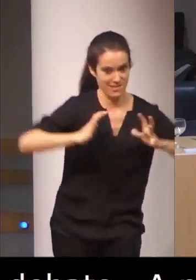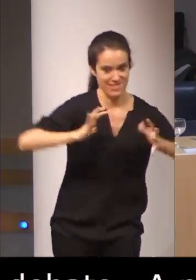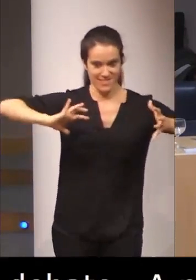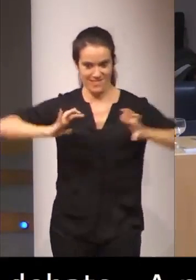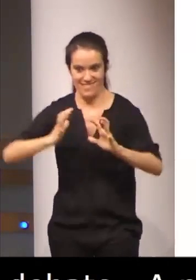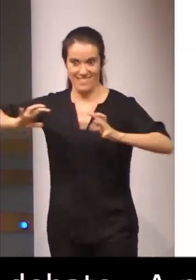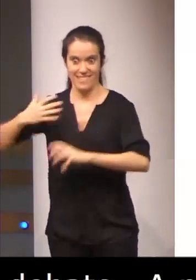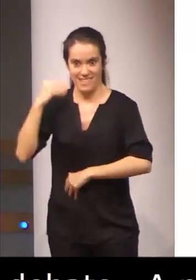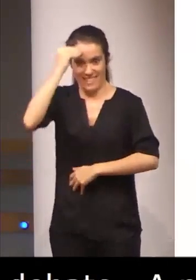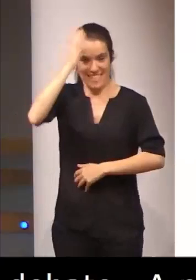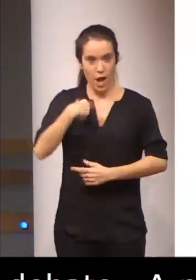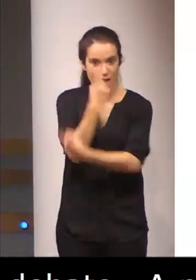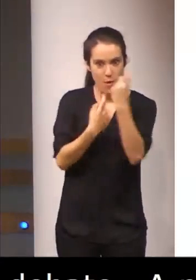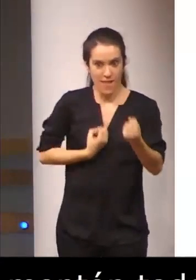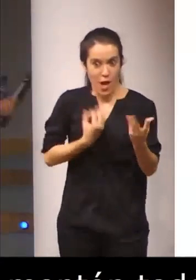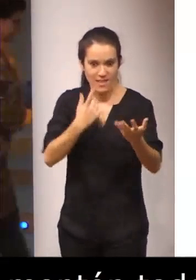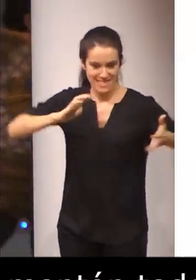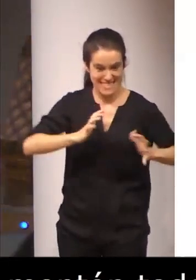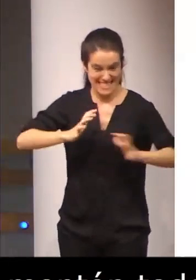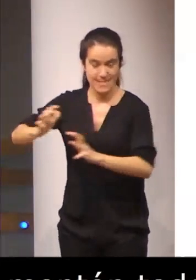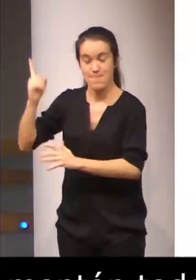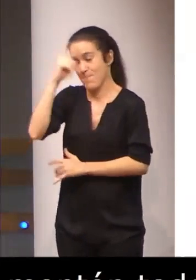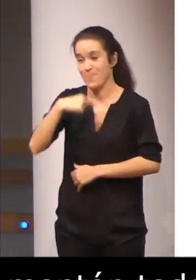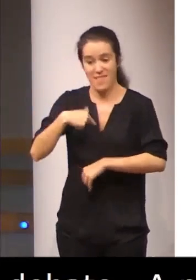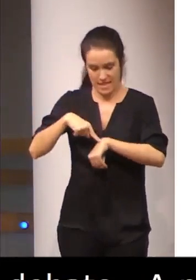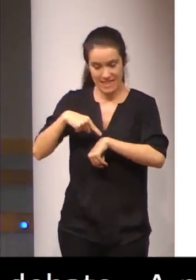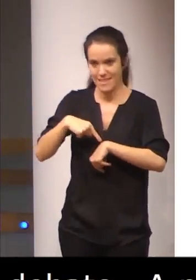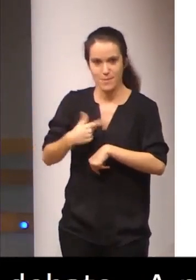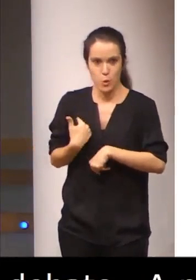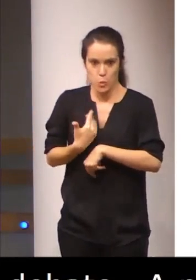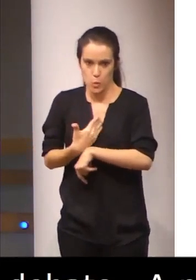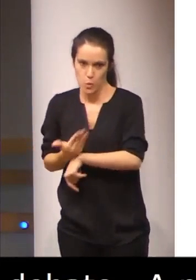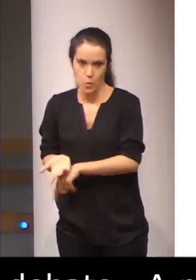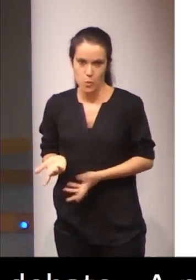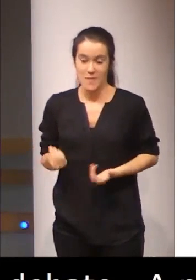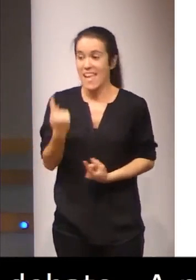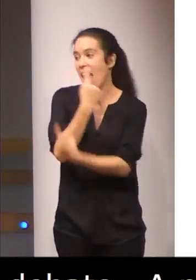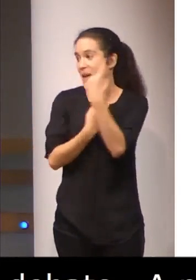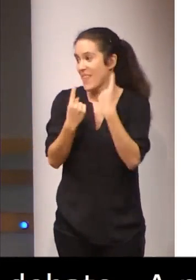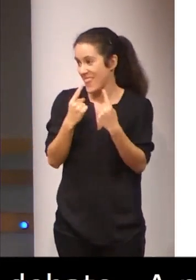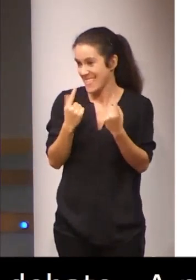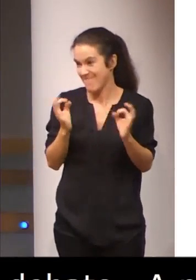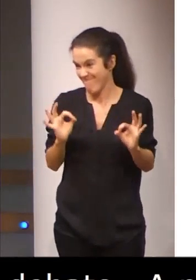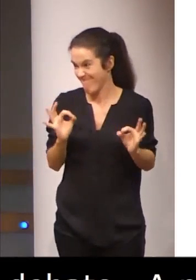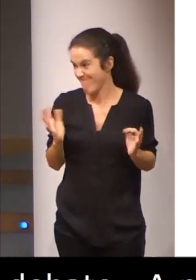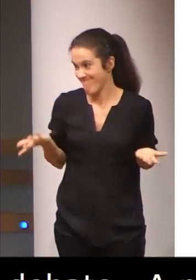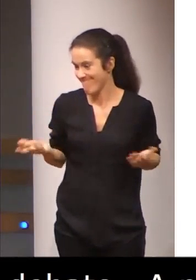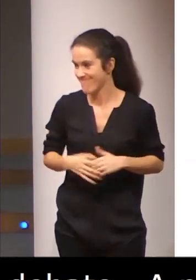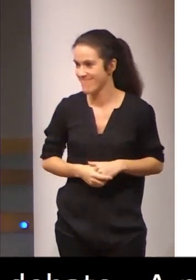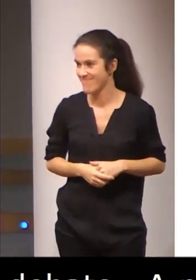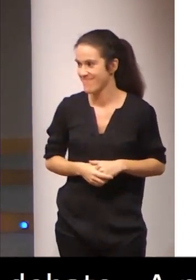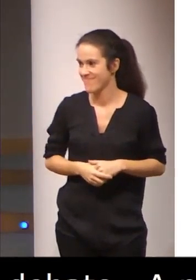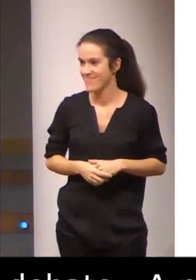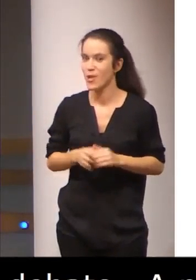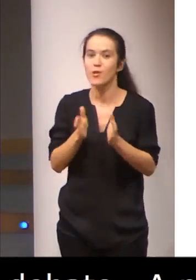tanta información tan interesante, pero el tiempo, bueno, a veces es un mal